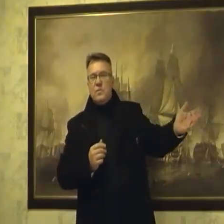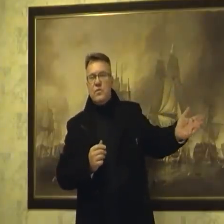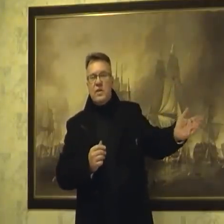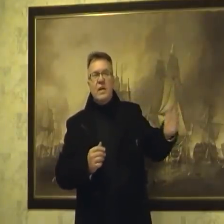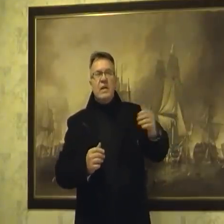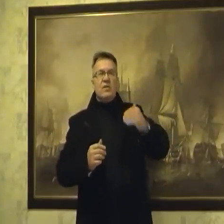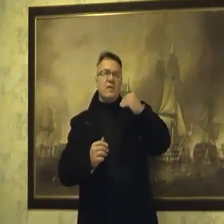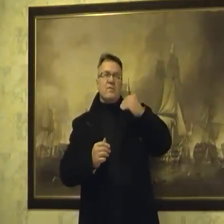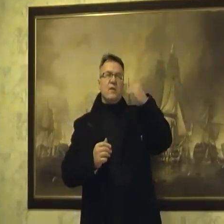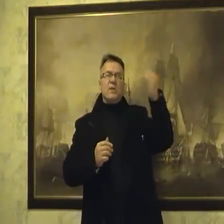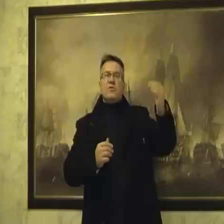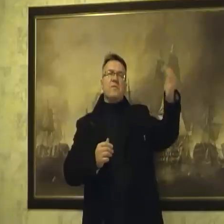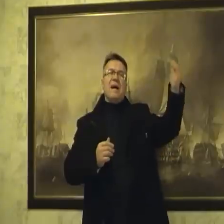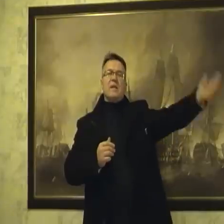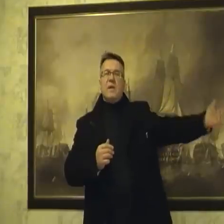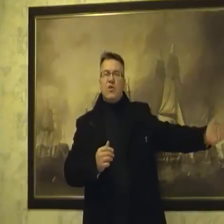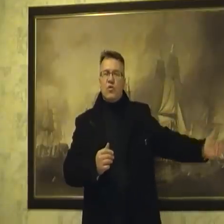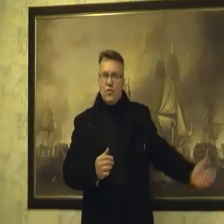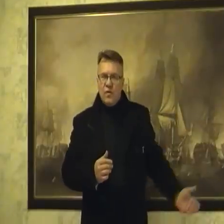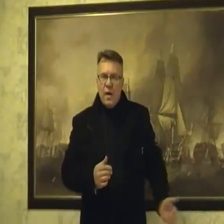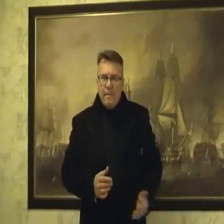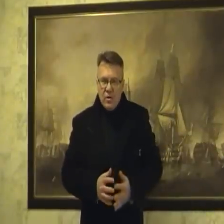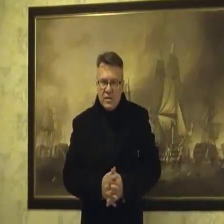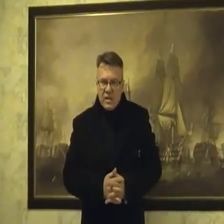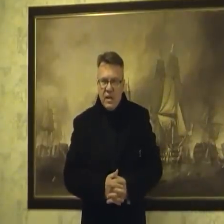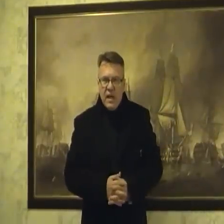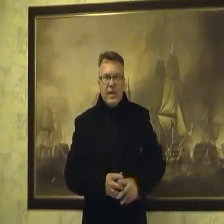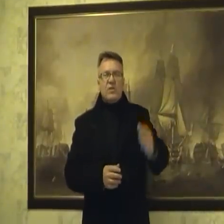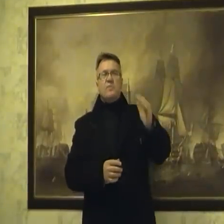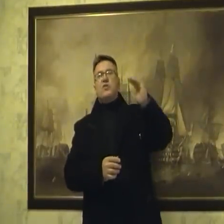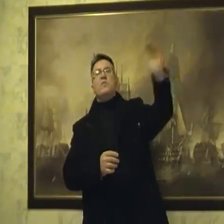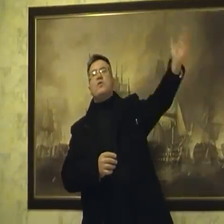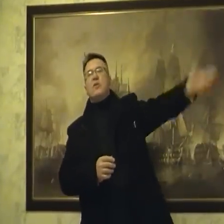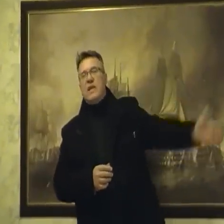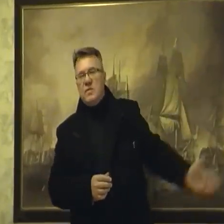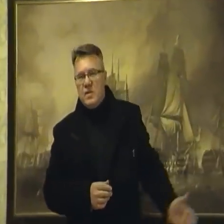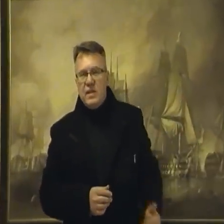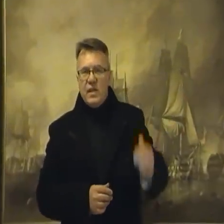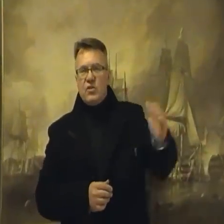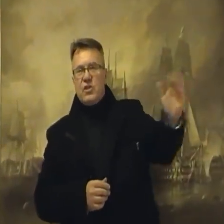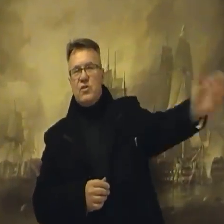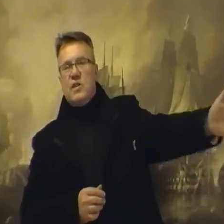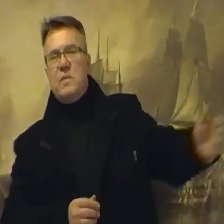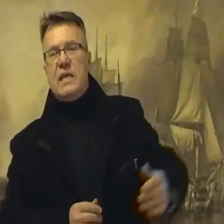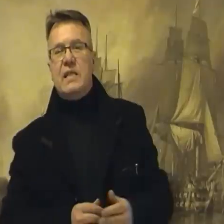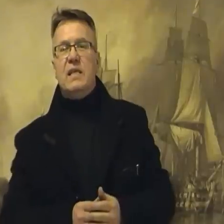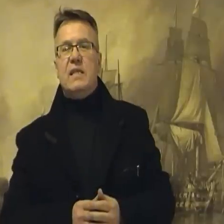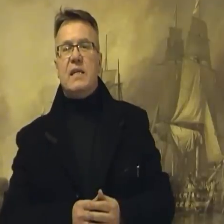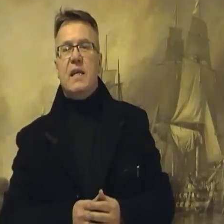o tym mówi, że przed Mieszką była armia królów Polski. A jeszcze przed tymi królami byli jeszcze ktoś tam i tak dalej, i tak